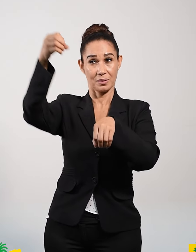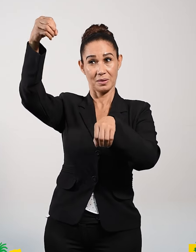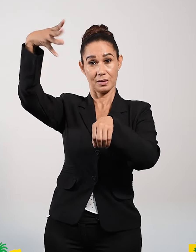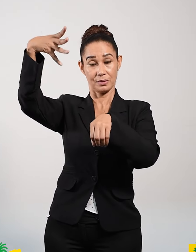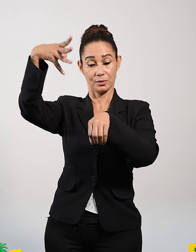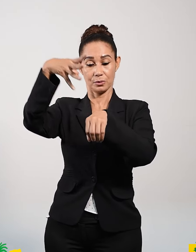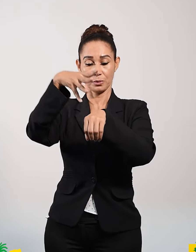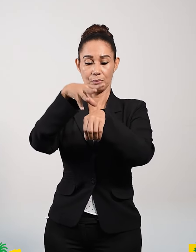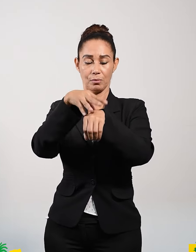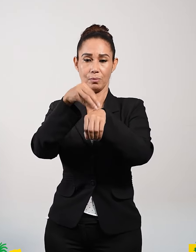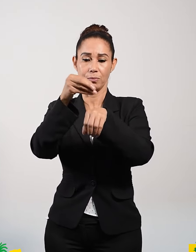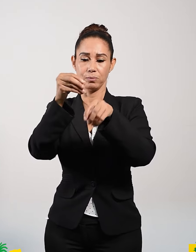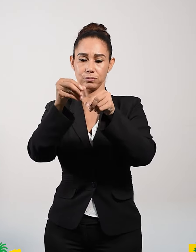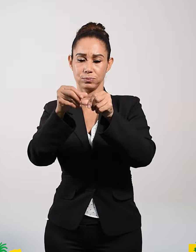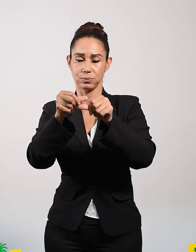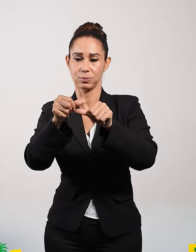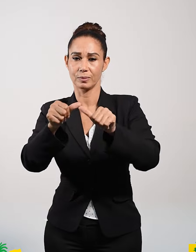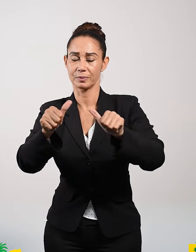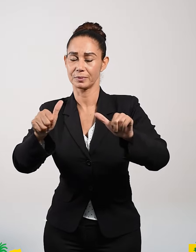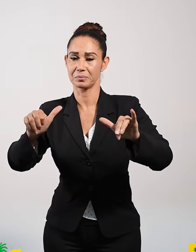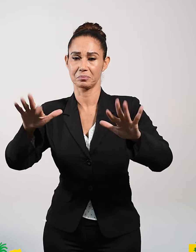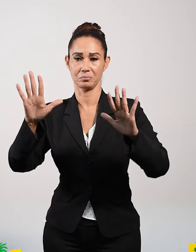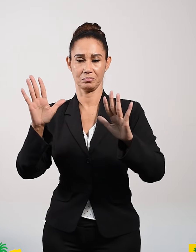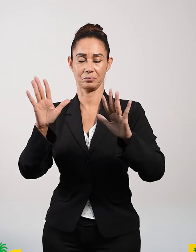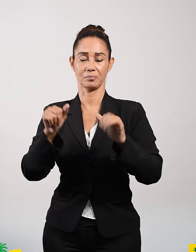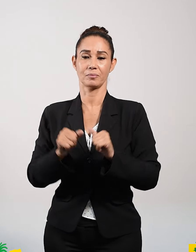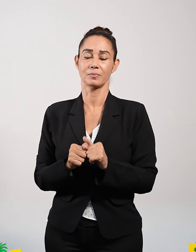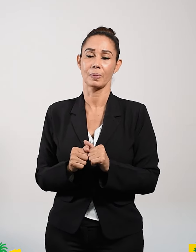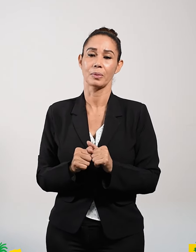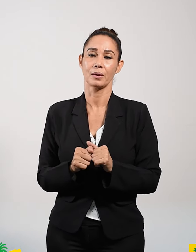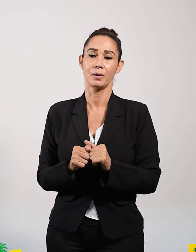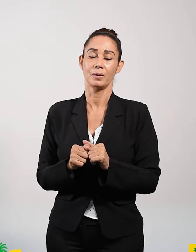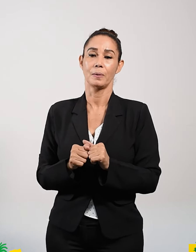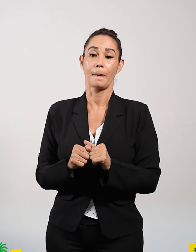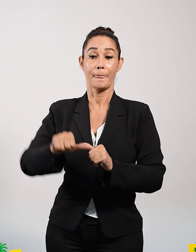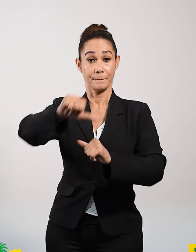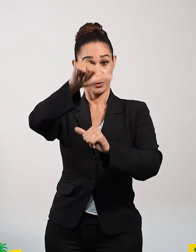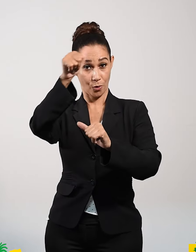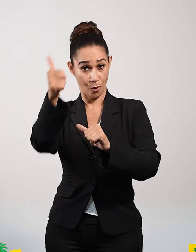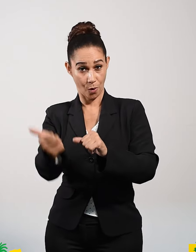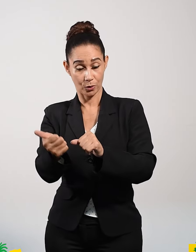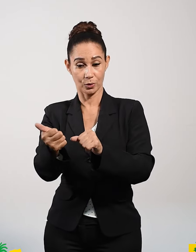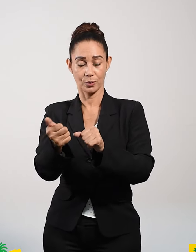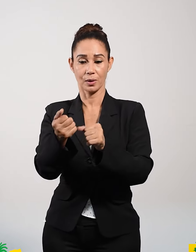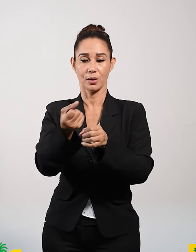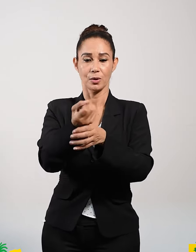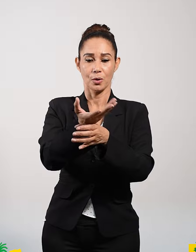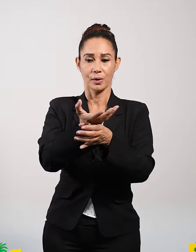se abrazó, y por falta de raíz, se secó. Otro poco cayó entre zarzas, que